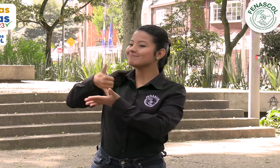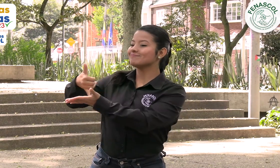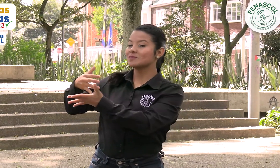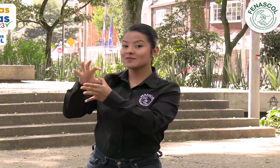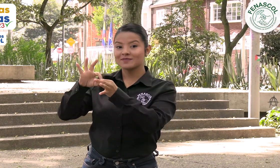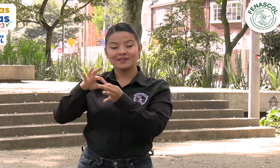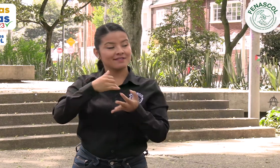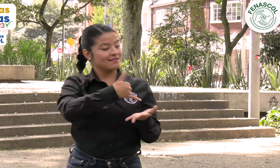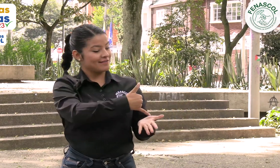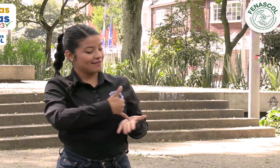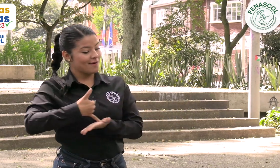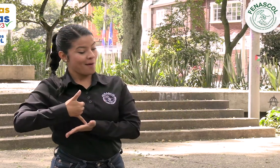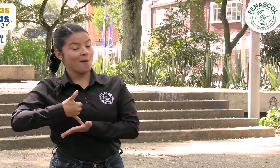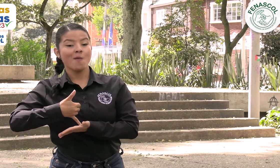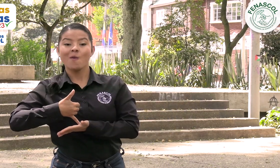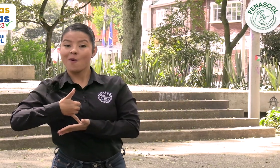Miremos algunas imágenes.